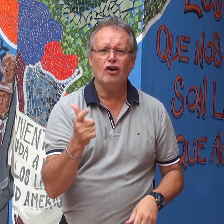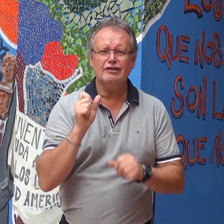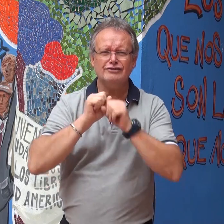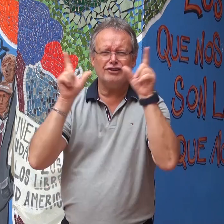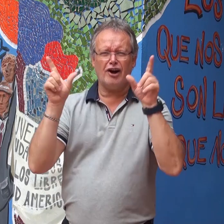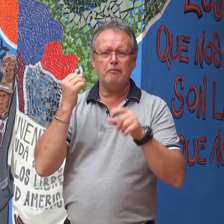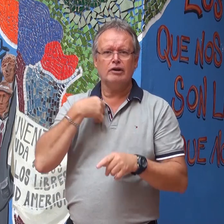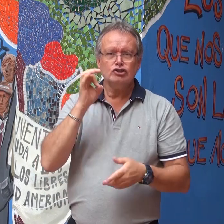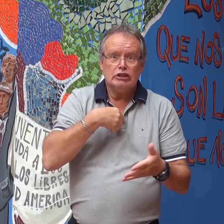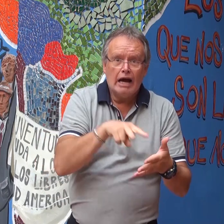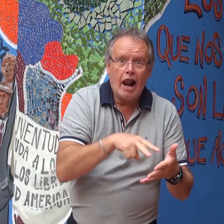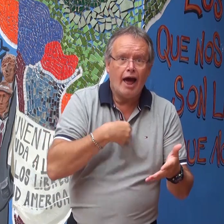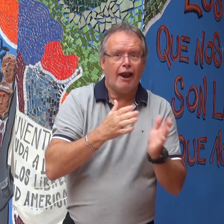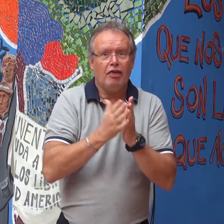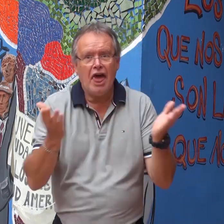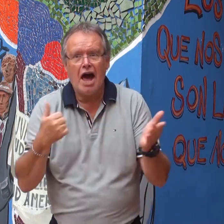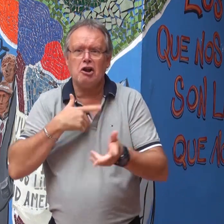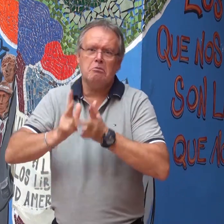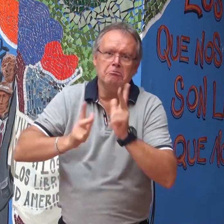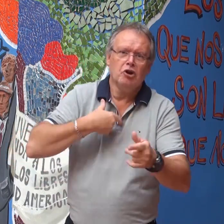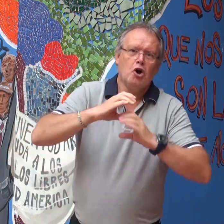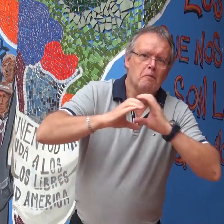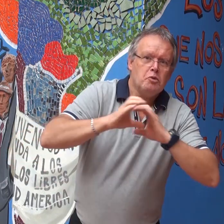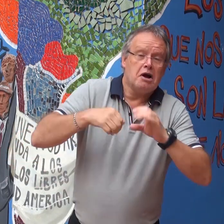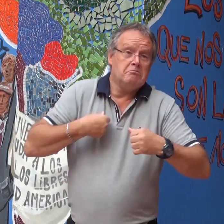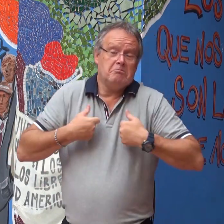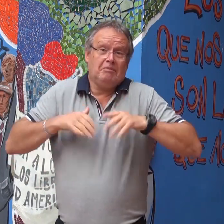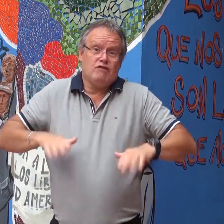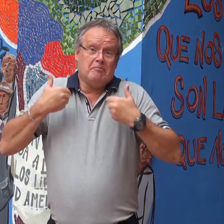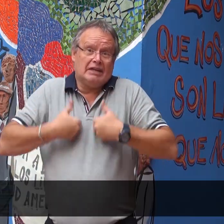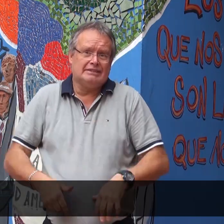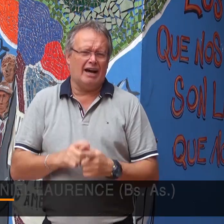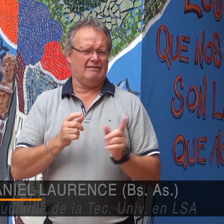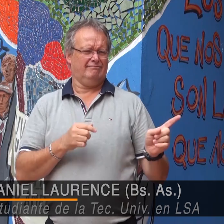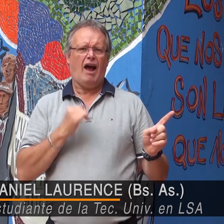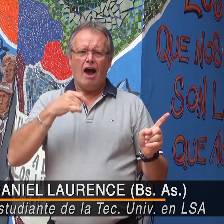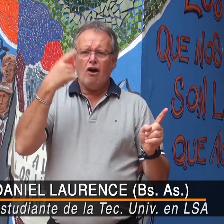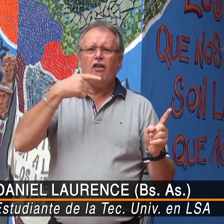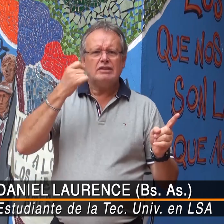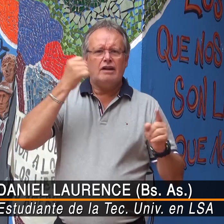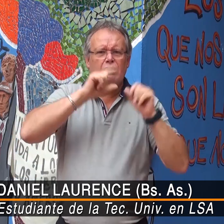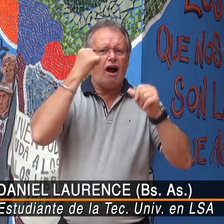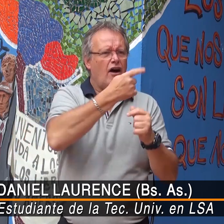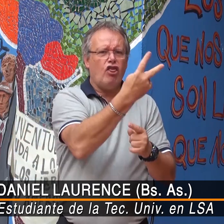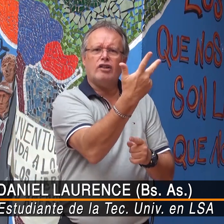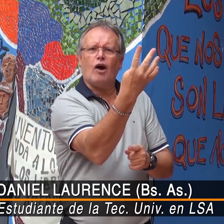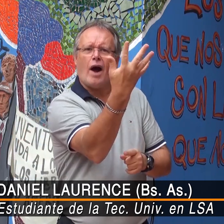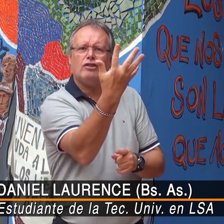leer, leo los diarios, hablar en el SA, me comunico, mi forma de ser, pero también estaban sorprendidos